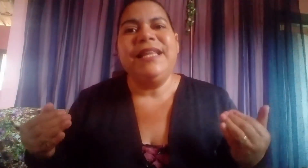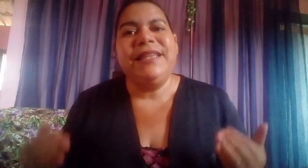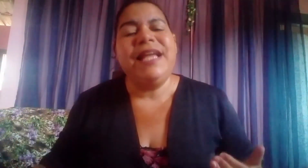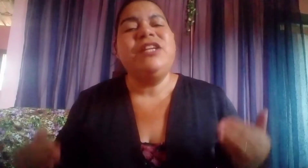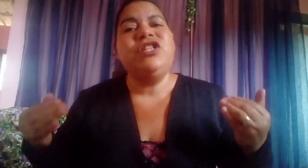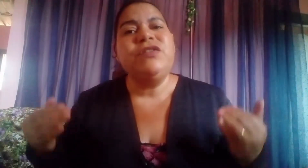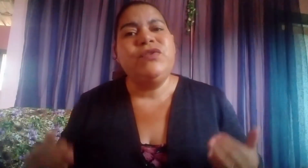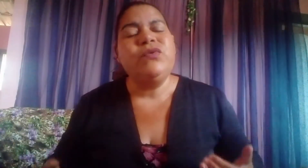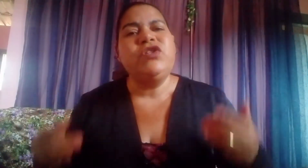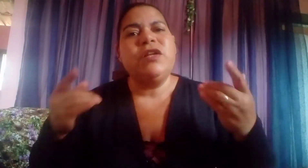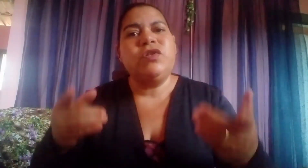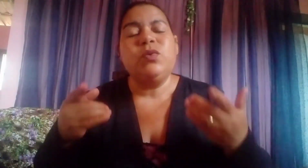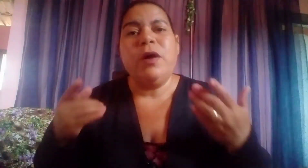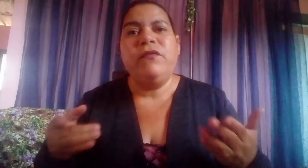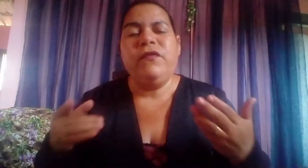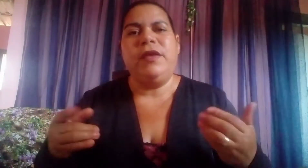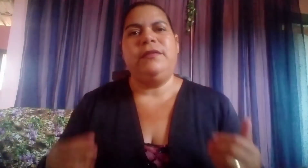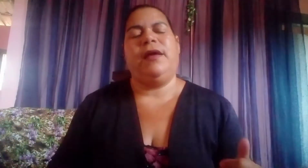ter Jesus na sua vida.